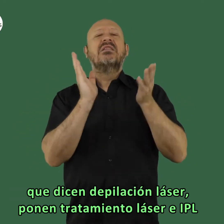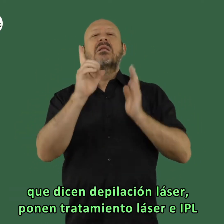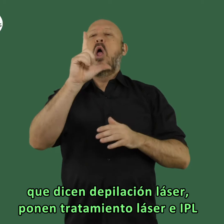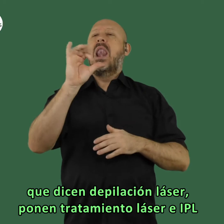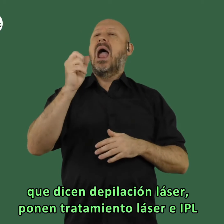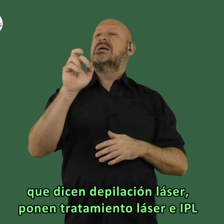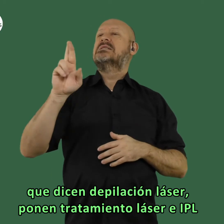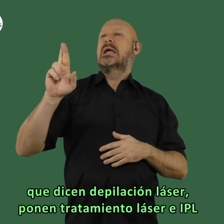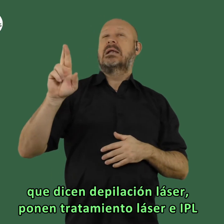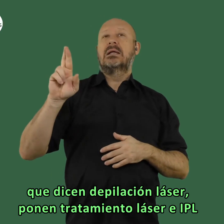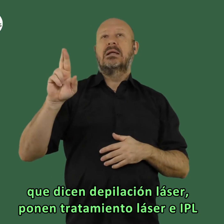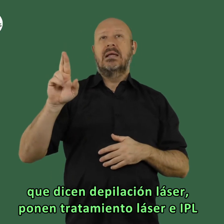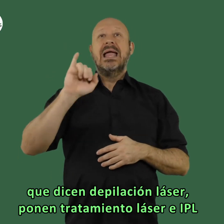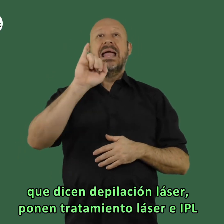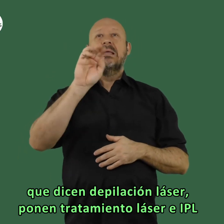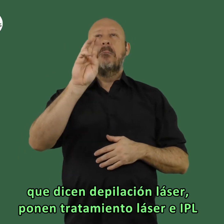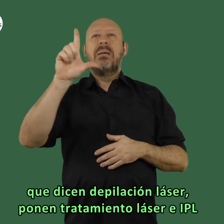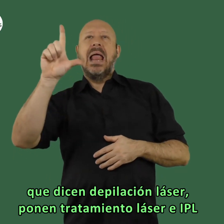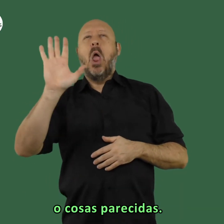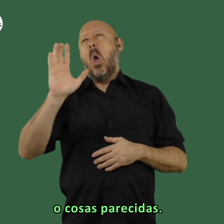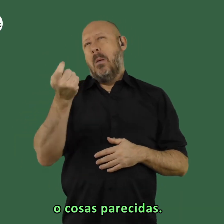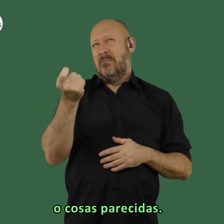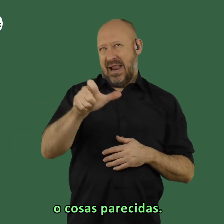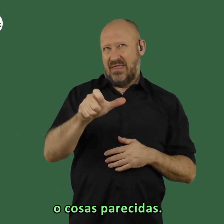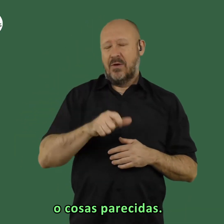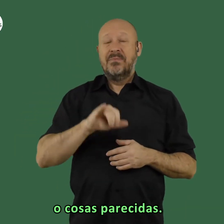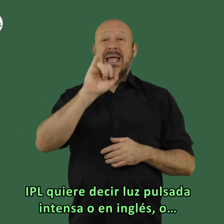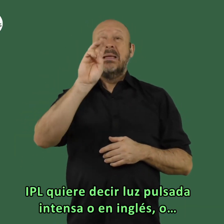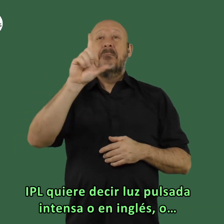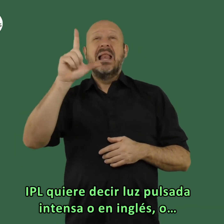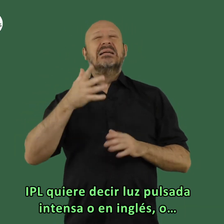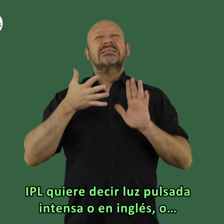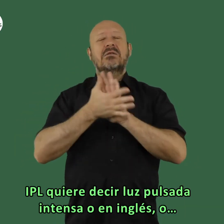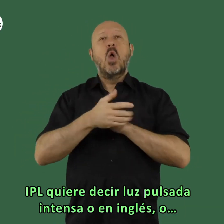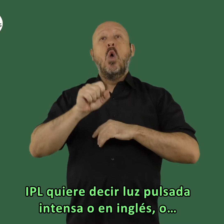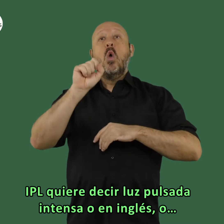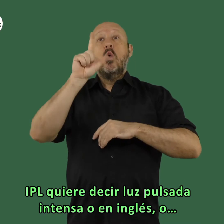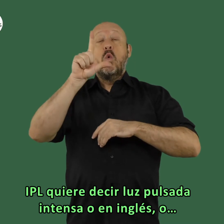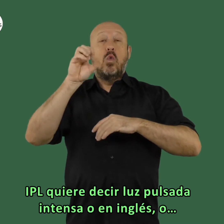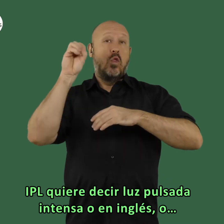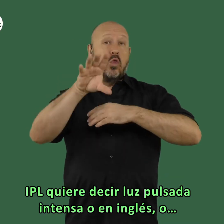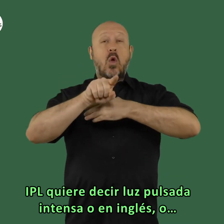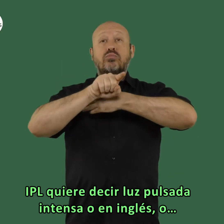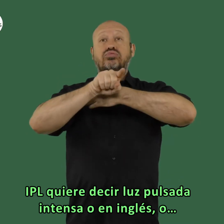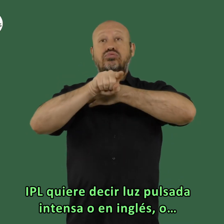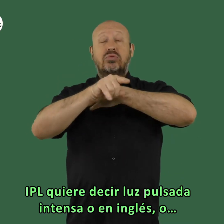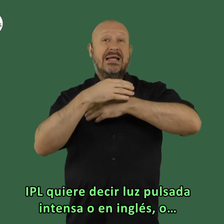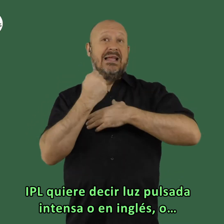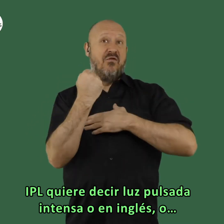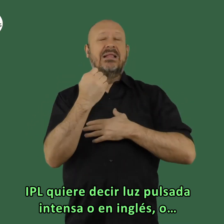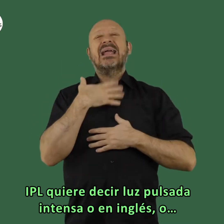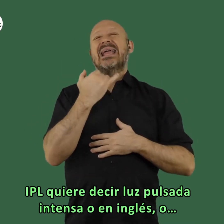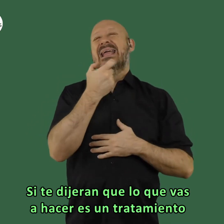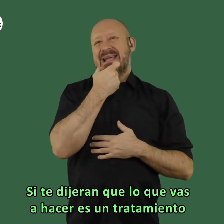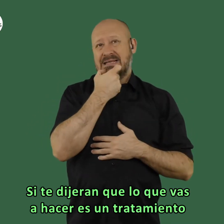ponen tratamiento láser e ipl o cosas parecidas ipl quiere decir luz pulsada intensa o en